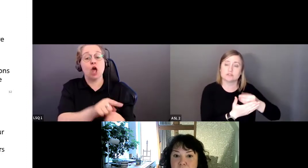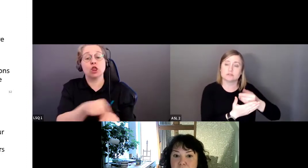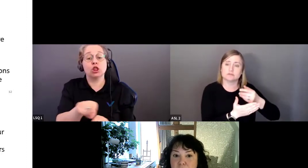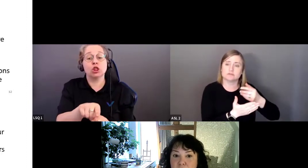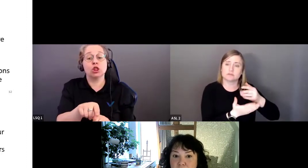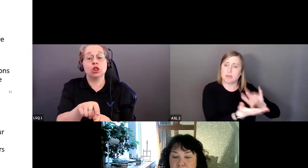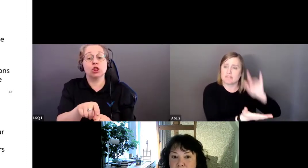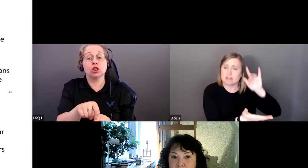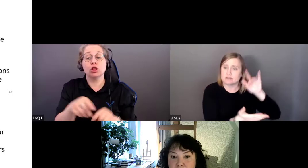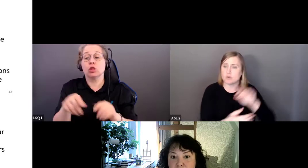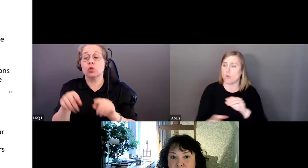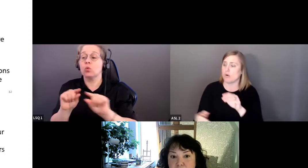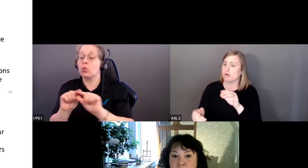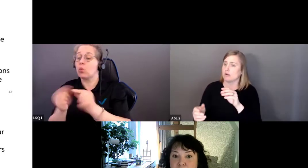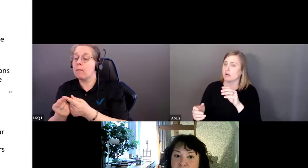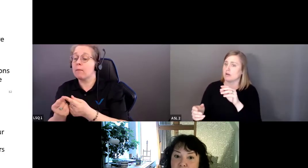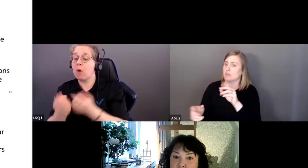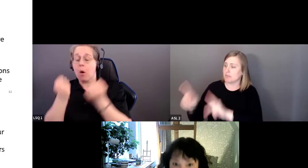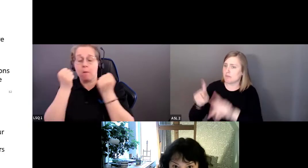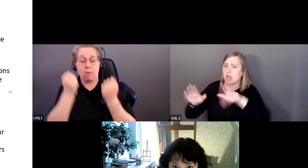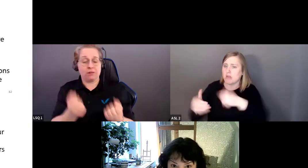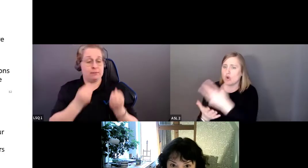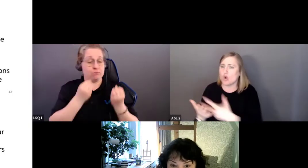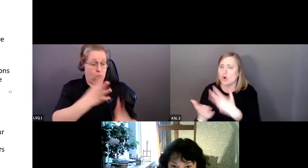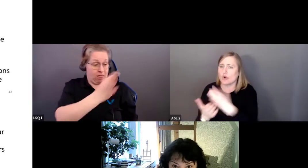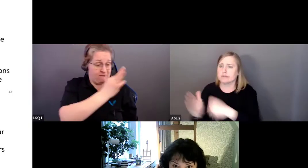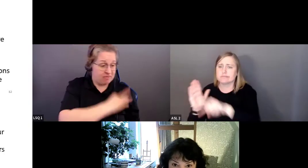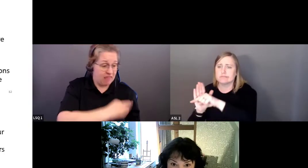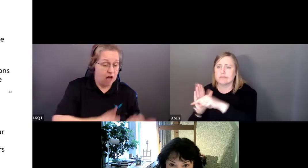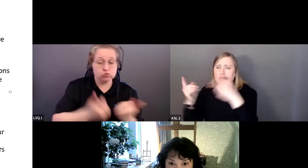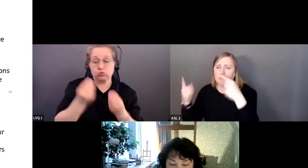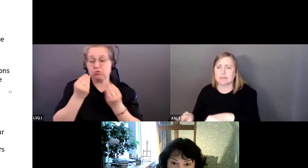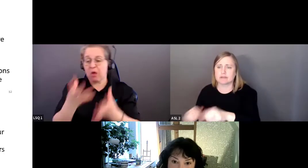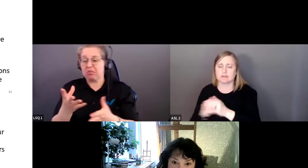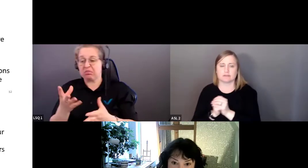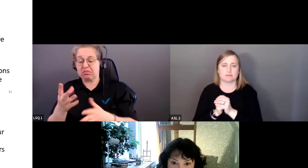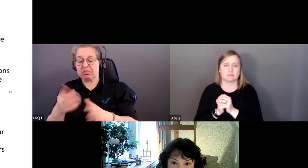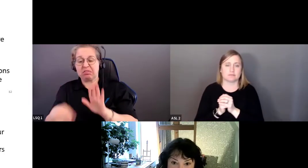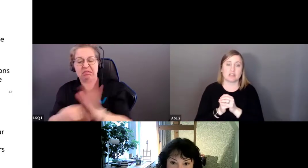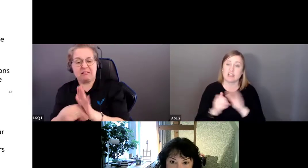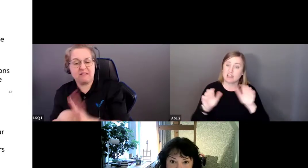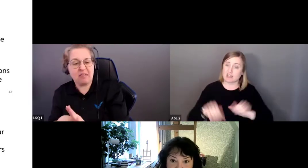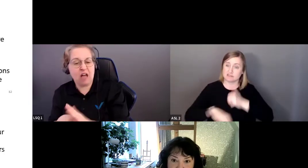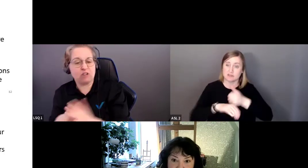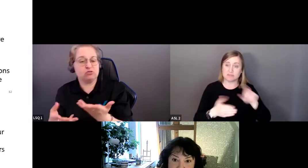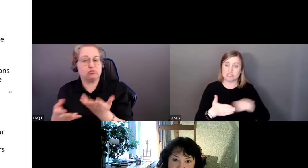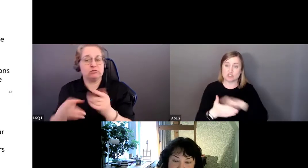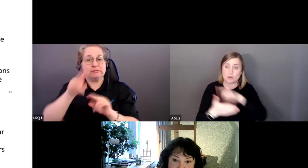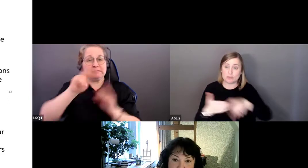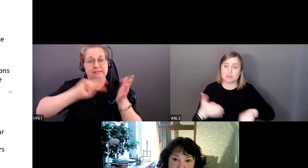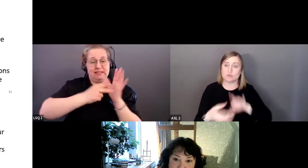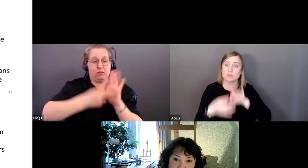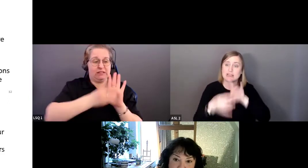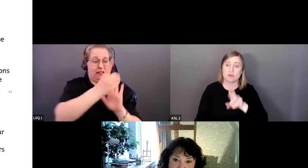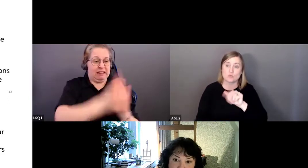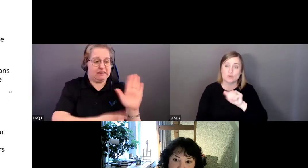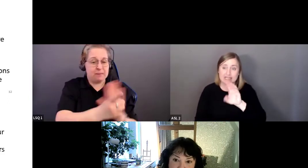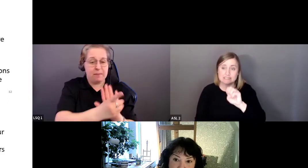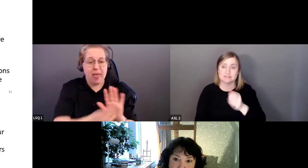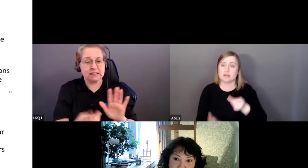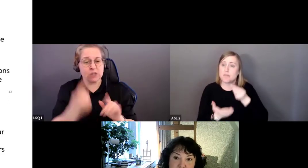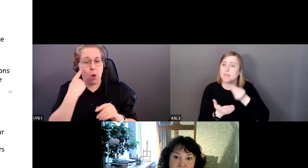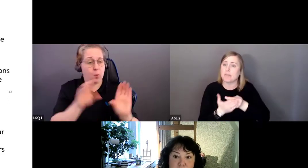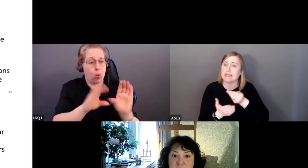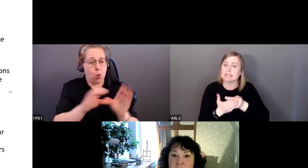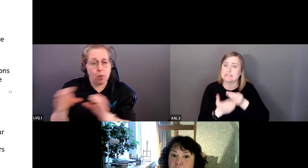ou un désavantage non mérité dans la société. Et ces préjugés conduisent à la discrimination fondée sur la race,